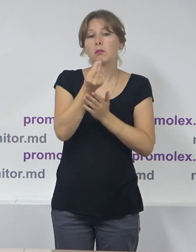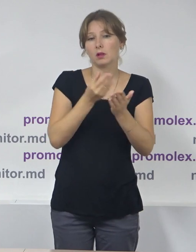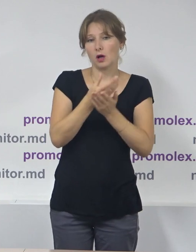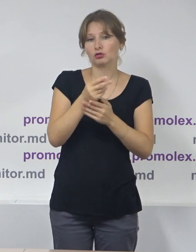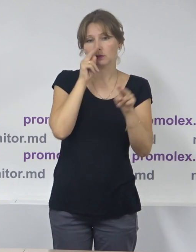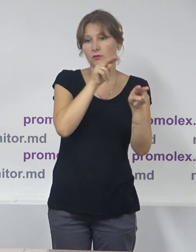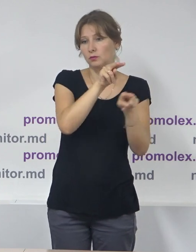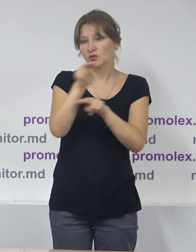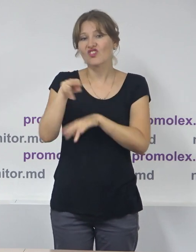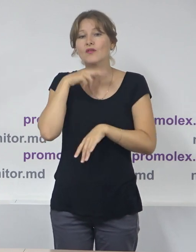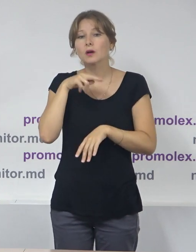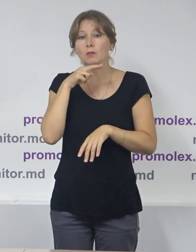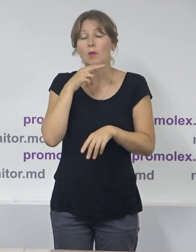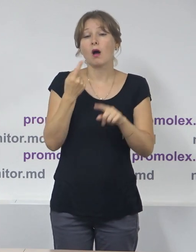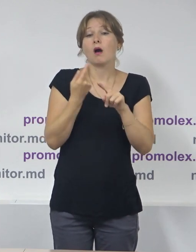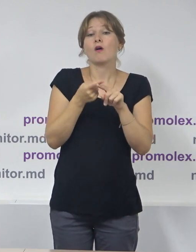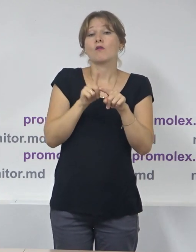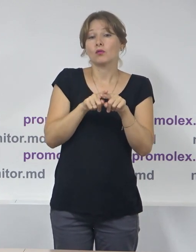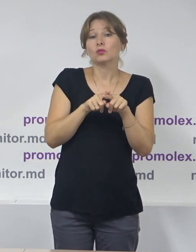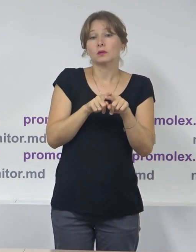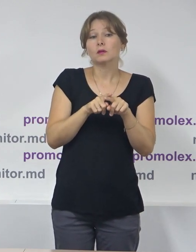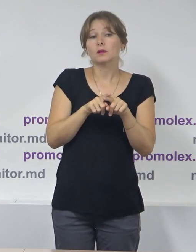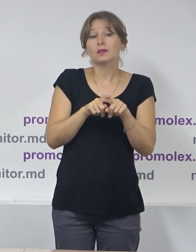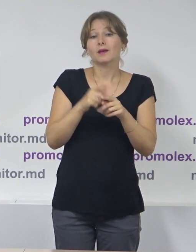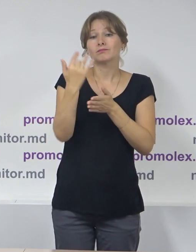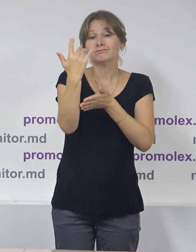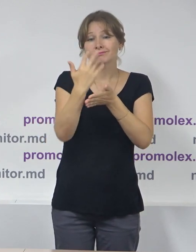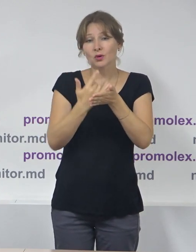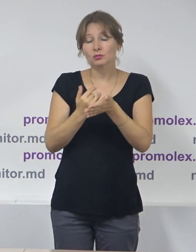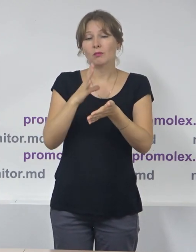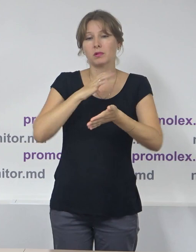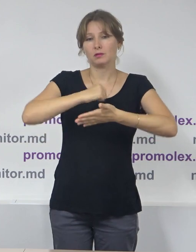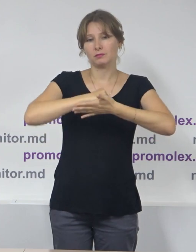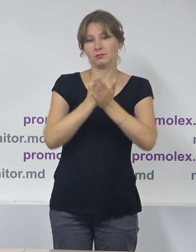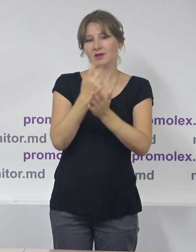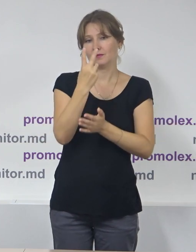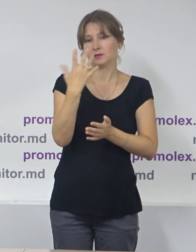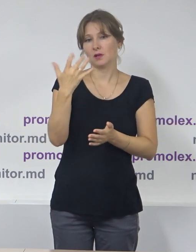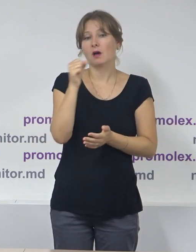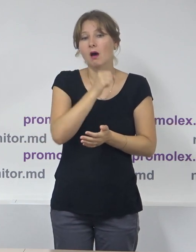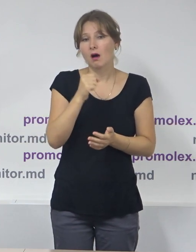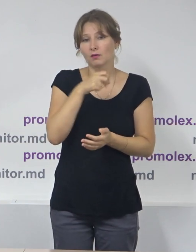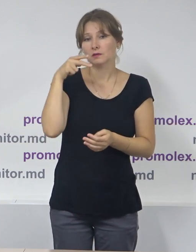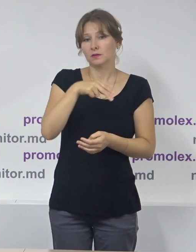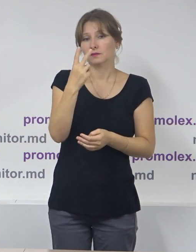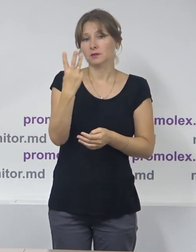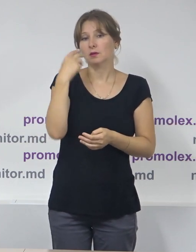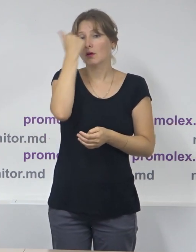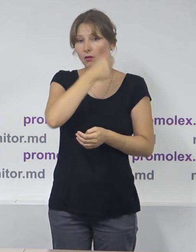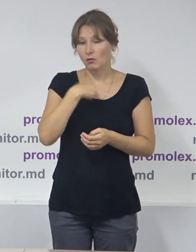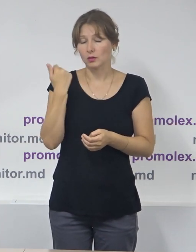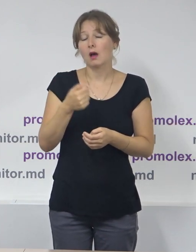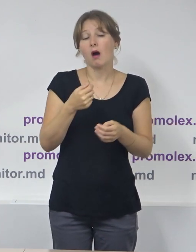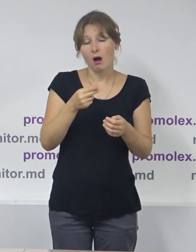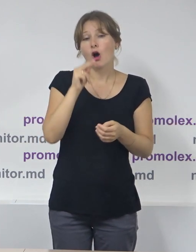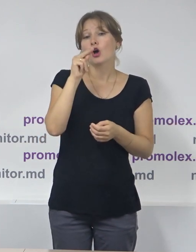privind statutul observatorilor și procedura de acreditare a fost aprobat abia la 25 august 2023. Între timp, CEC a